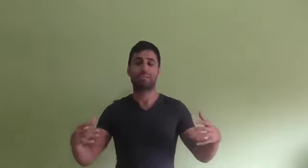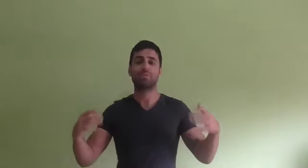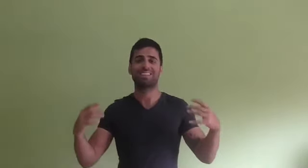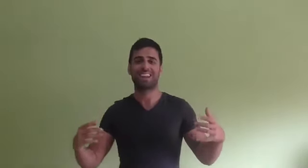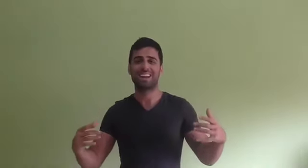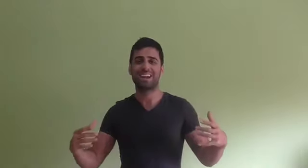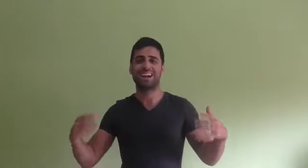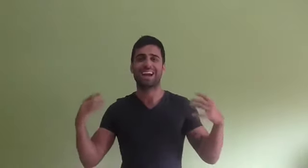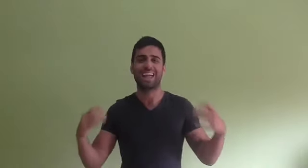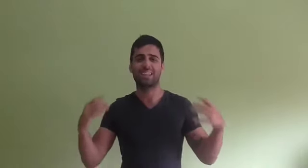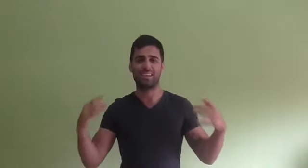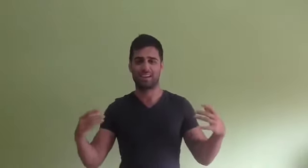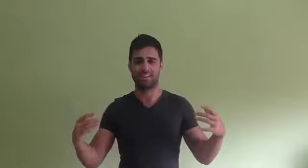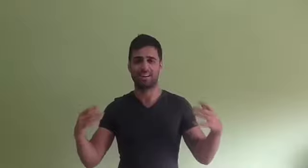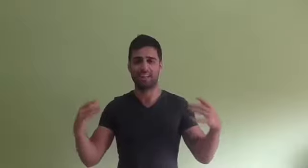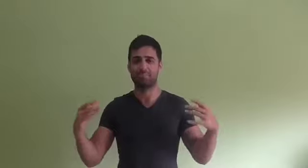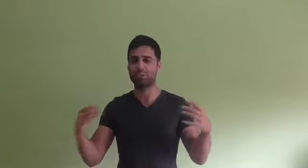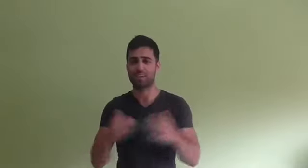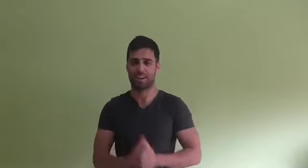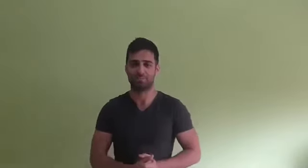zampaba una ternera cada día, cada puto día.